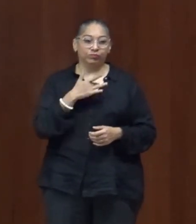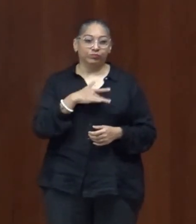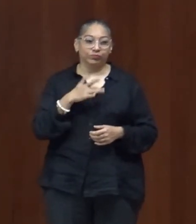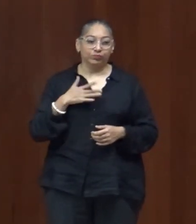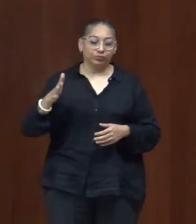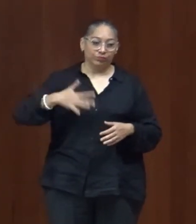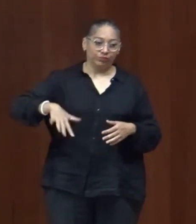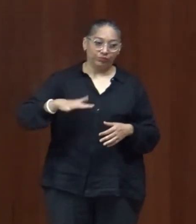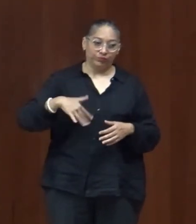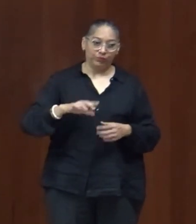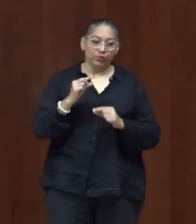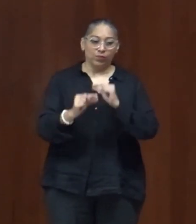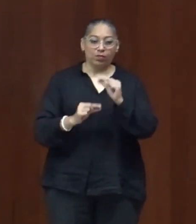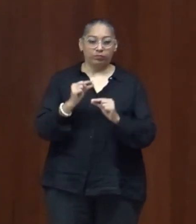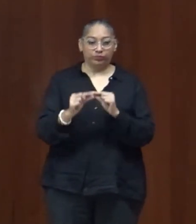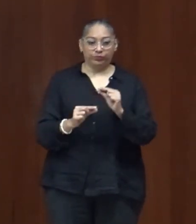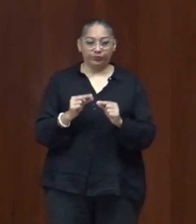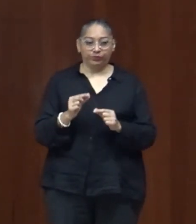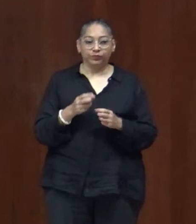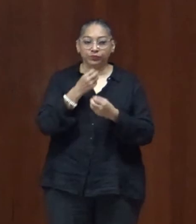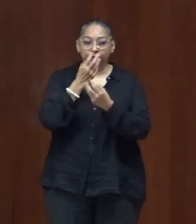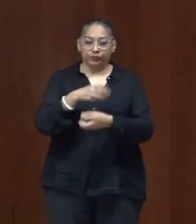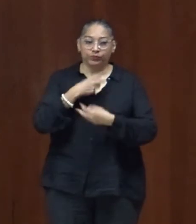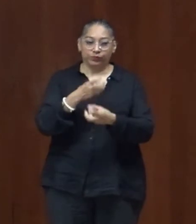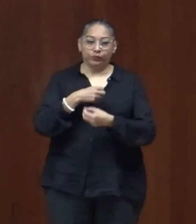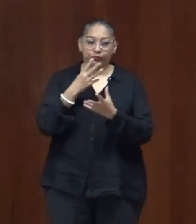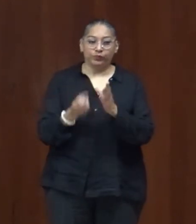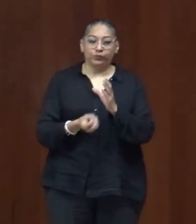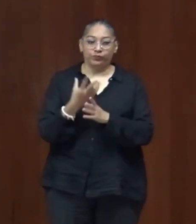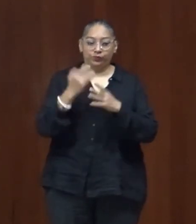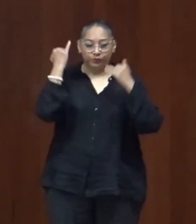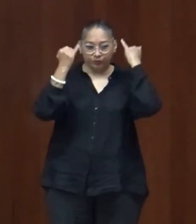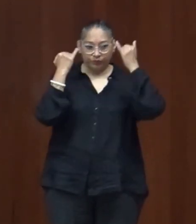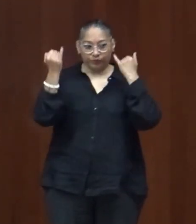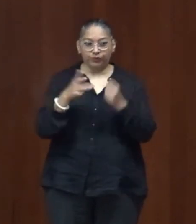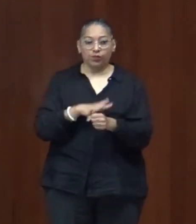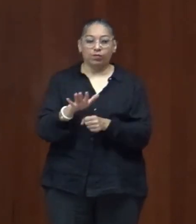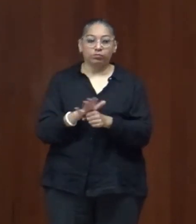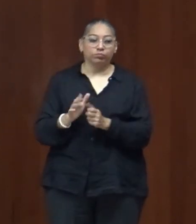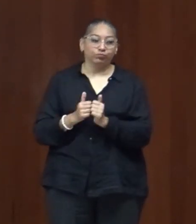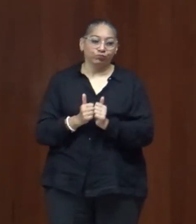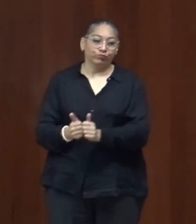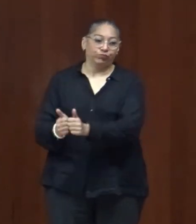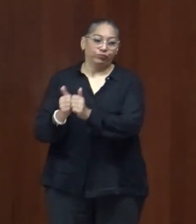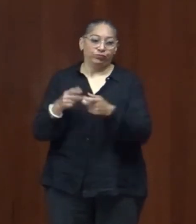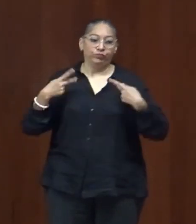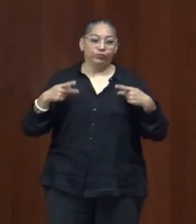generando propuestas alternativas prácticas de acompañamiento y sobre todo